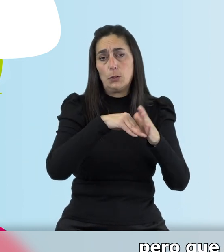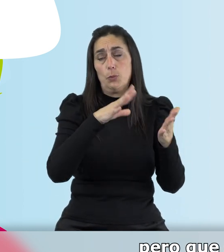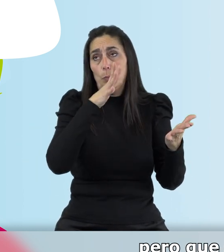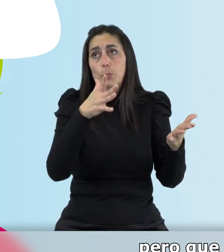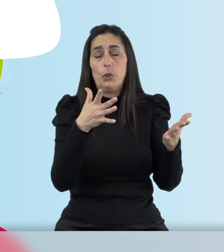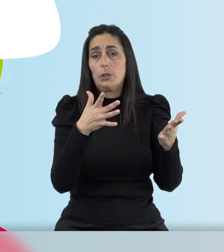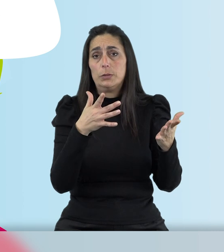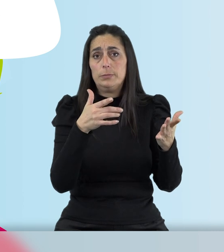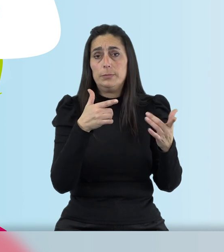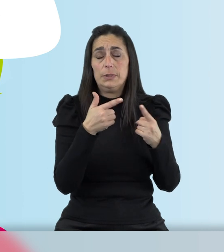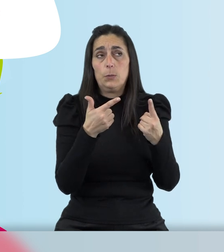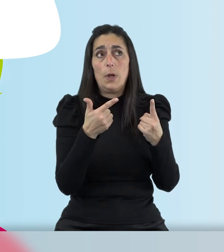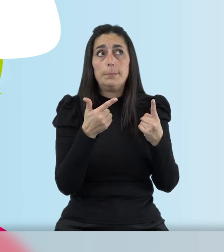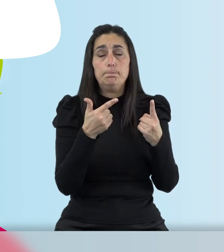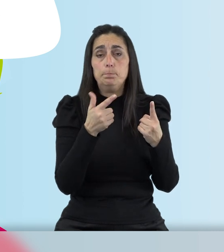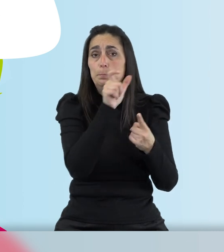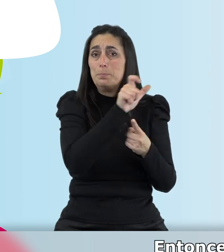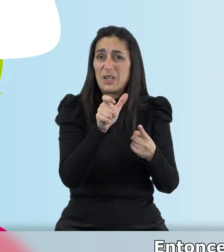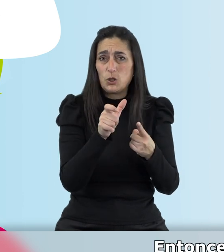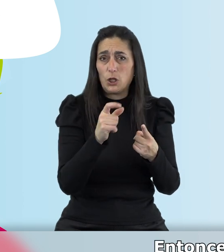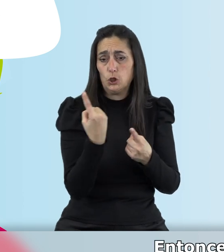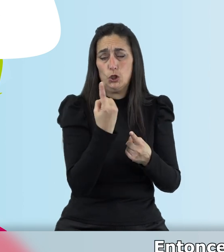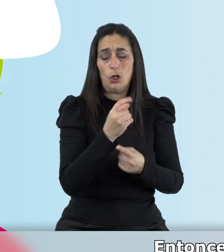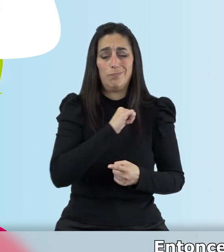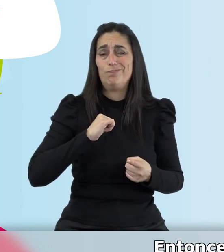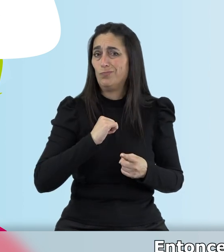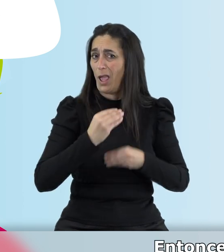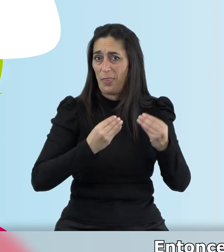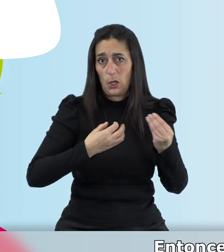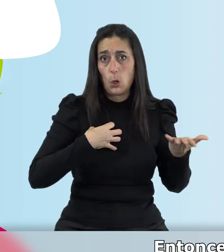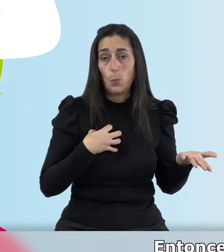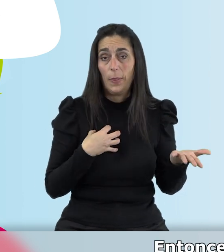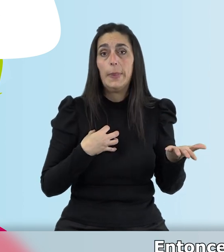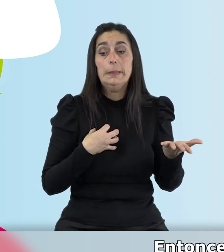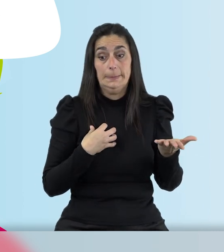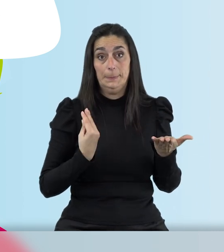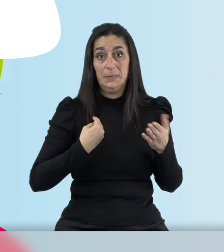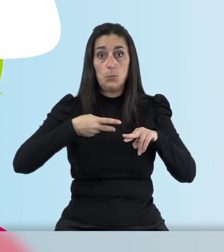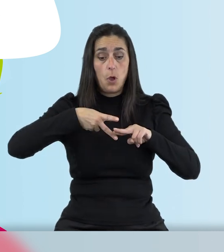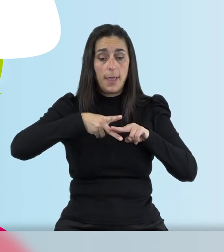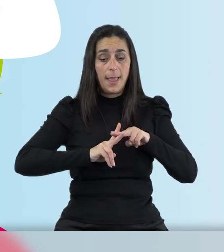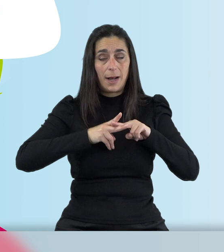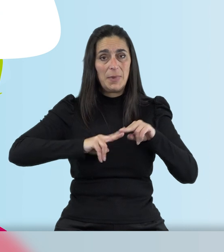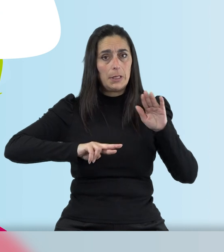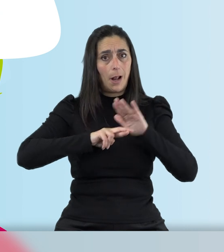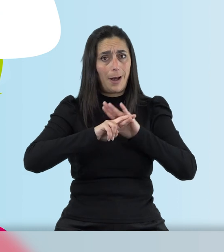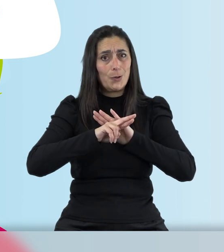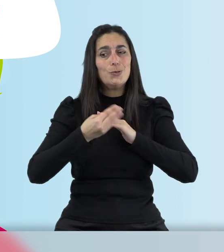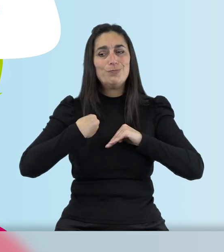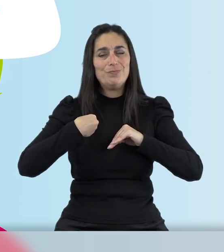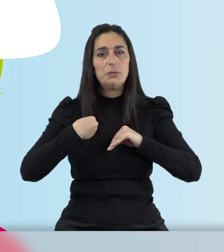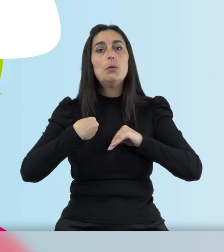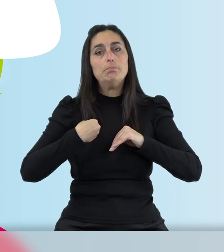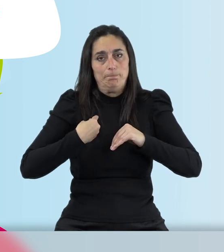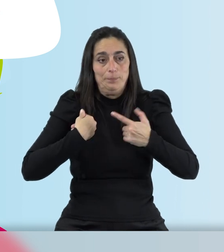imposibles de realizar si no se tiene este apoyo. Y entonces, con todas estas herramientas son con las que